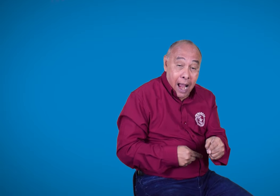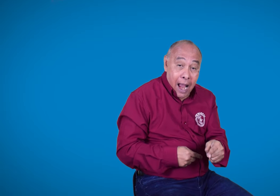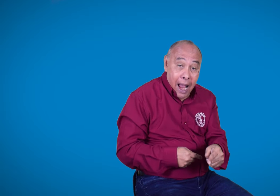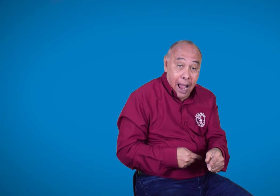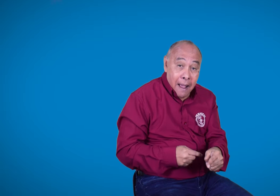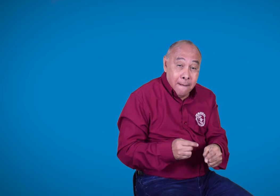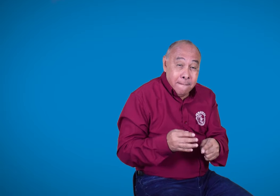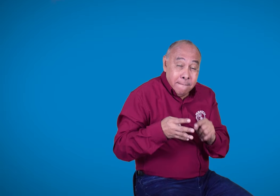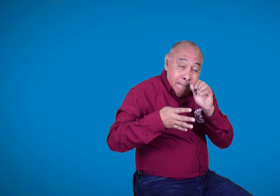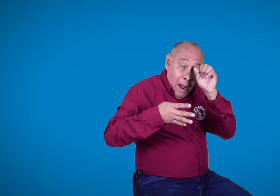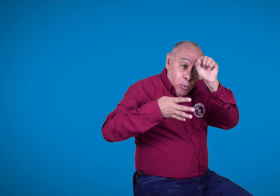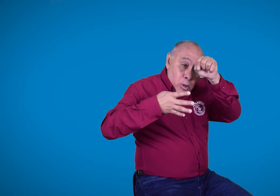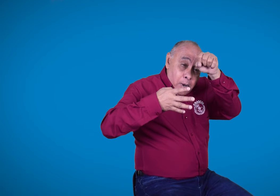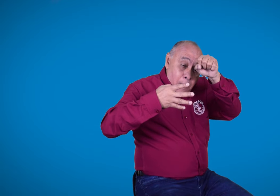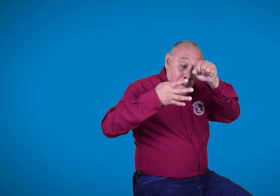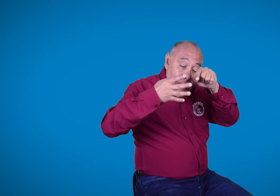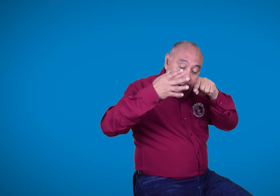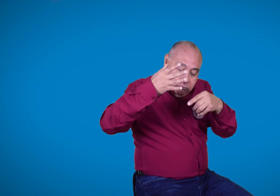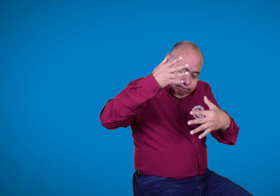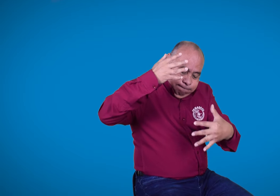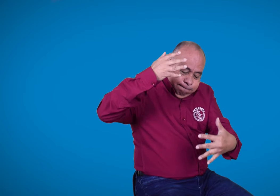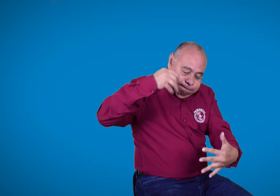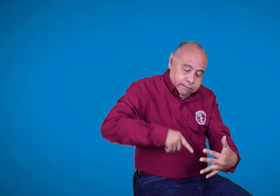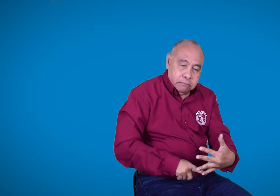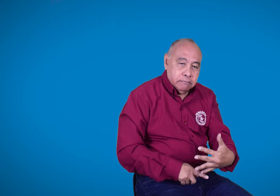por lo que no alcanzó el tiempo y quedó archivado.